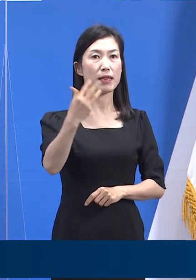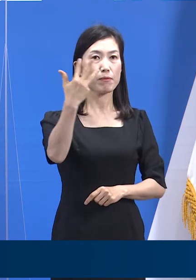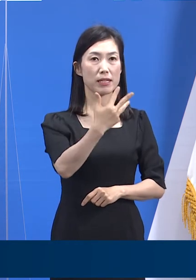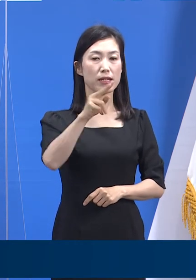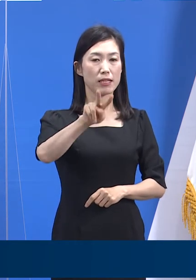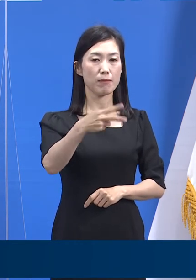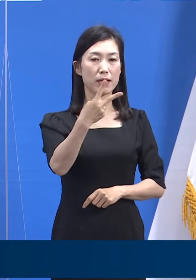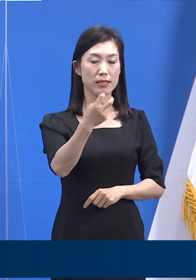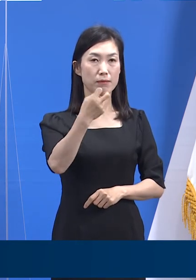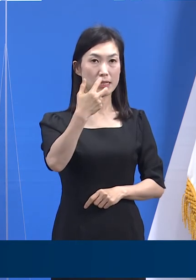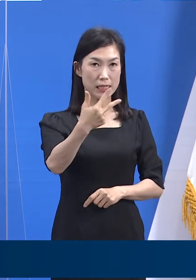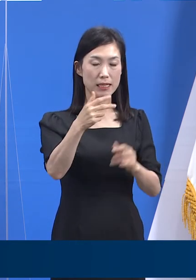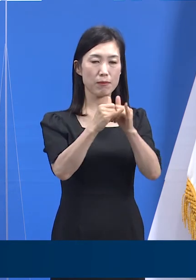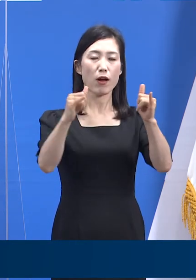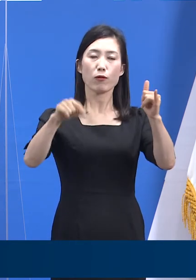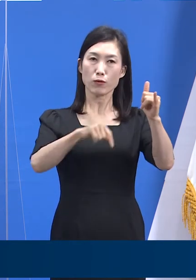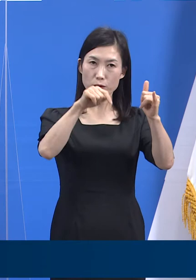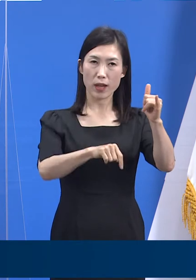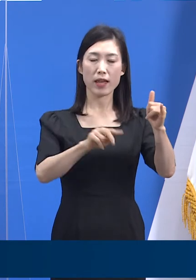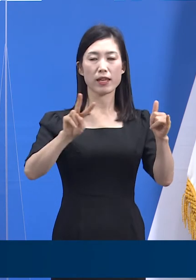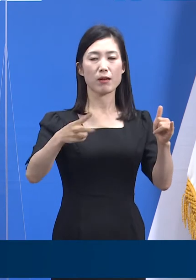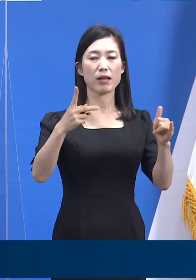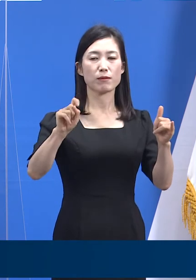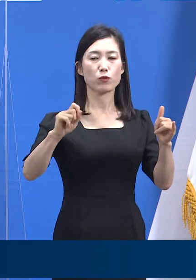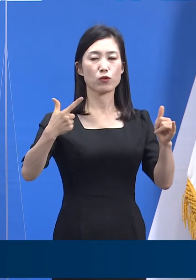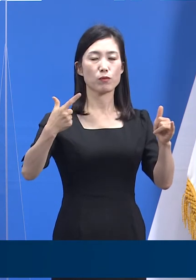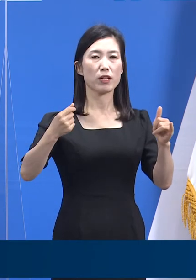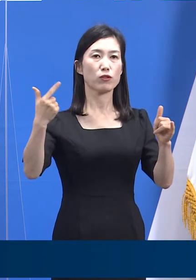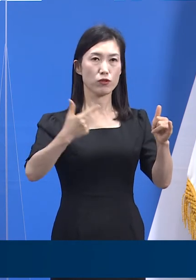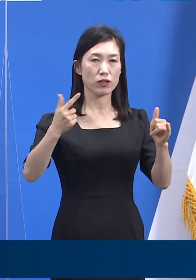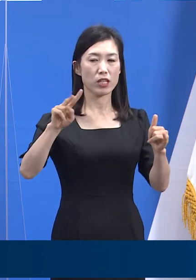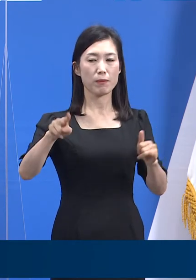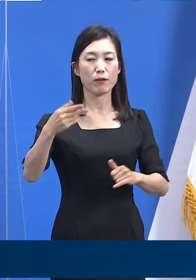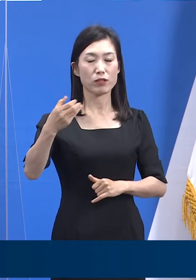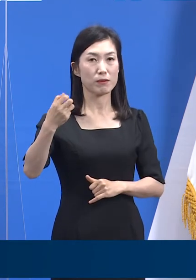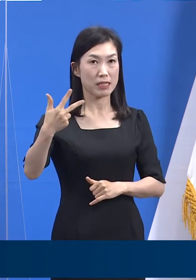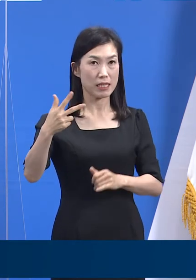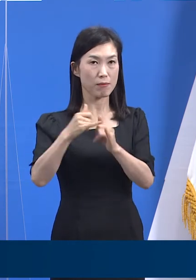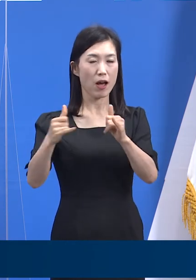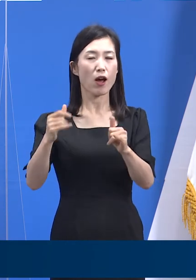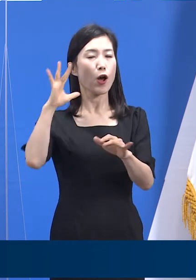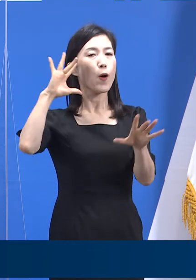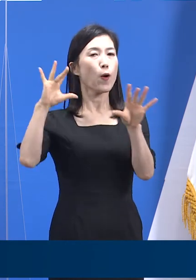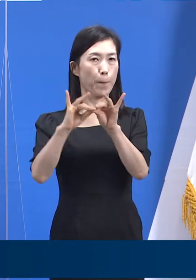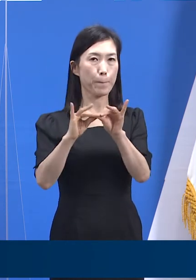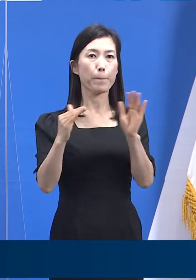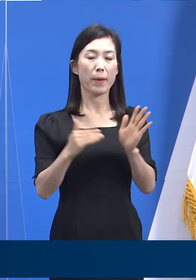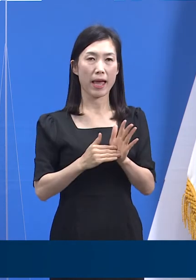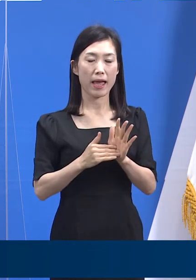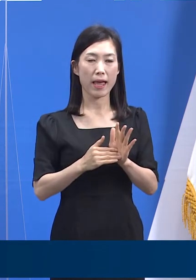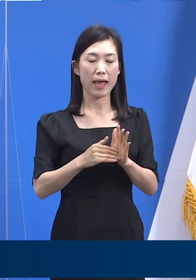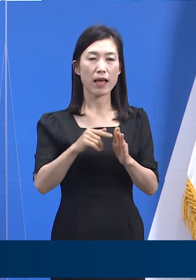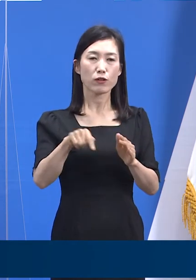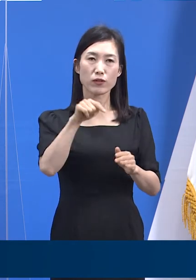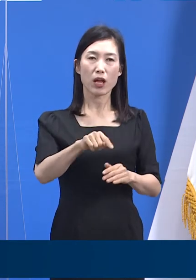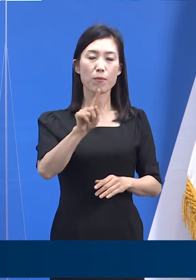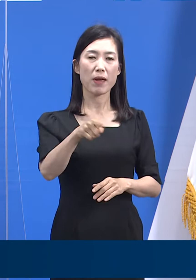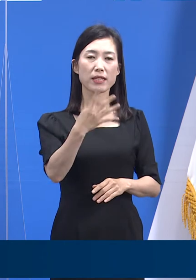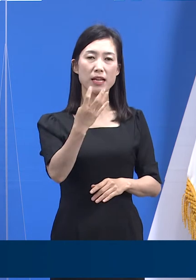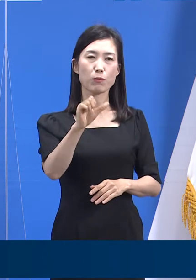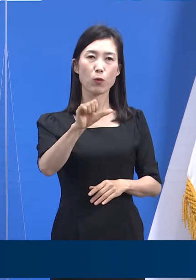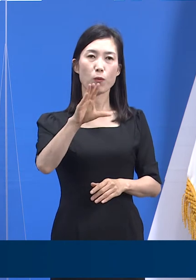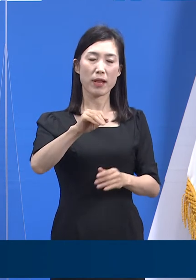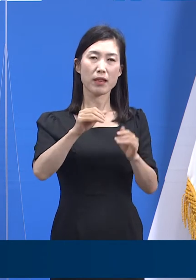,227명 중에서 216만 6,297명이 동의하였고 146만 5